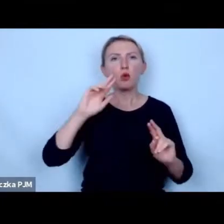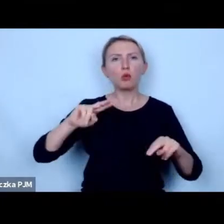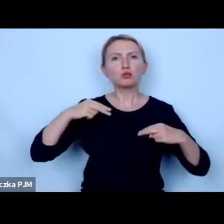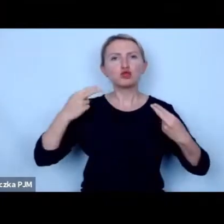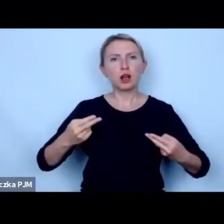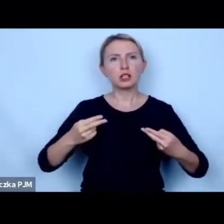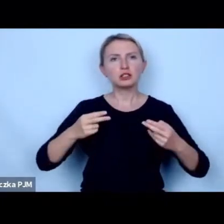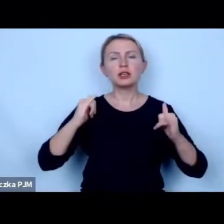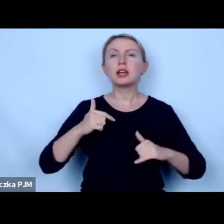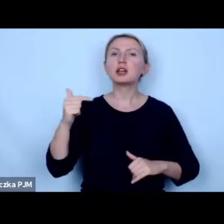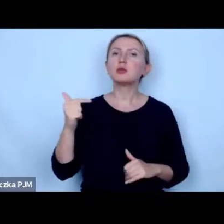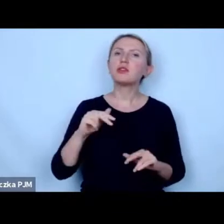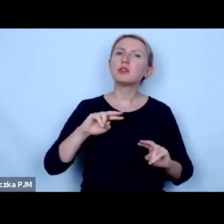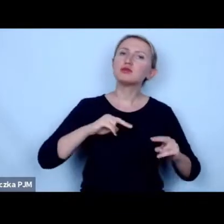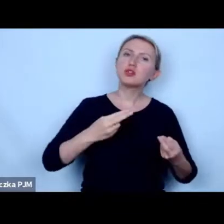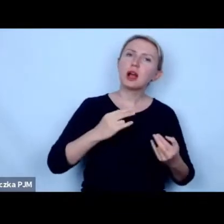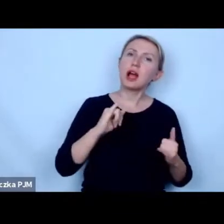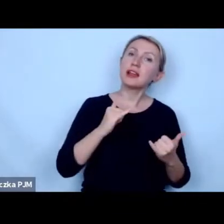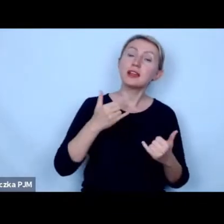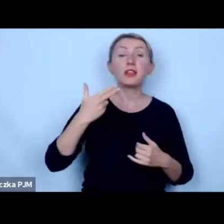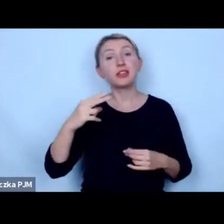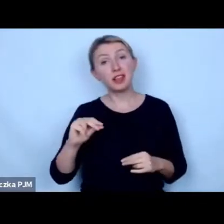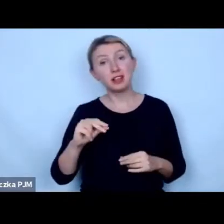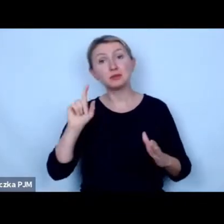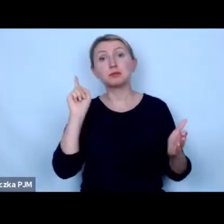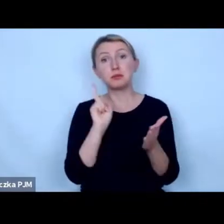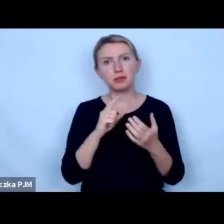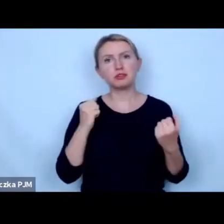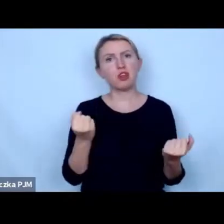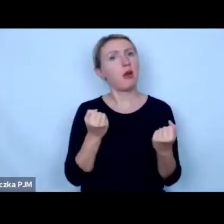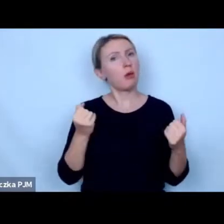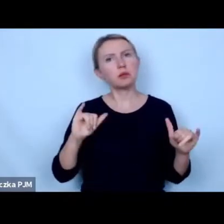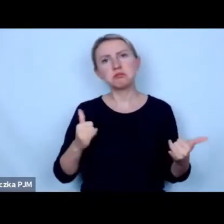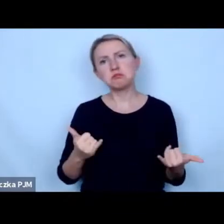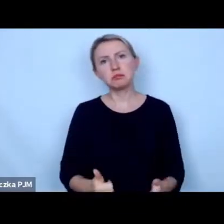jaki powinien być a jaki nie żeby skutecznie działać